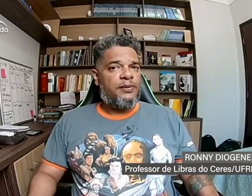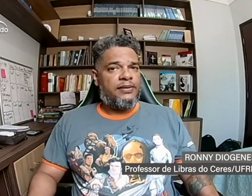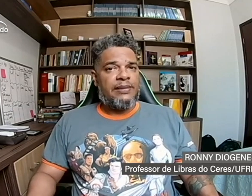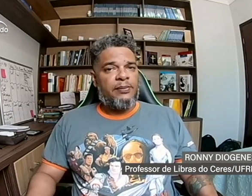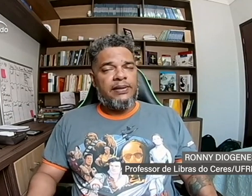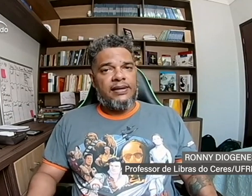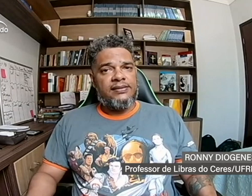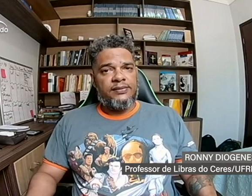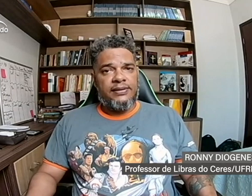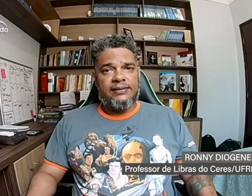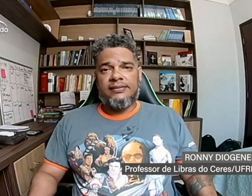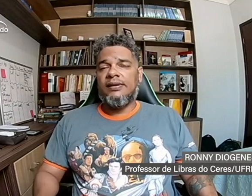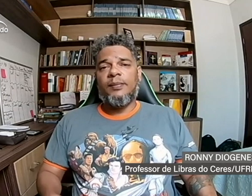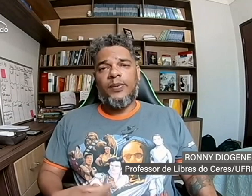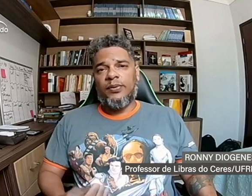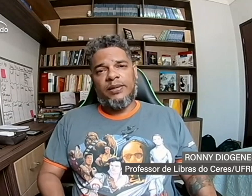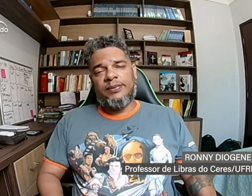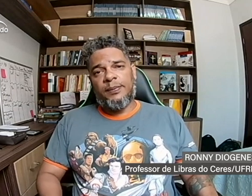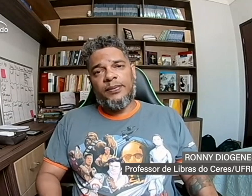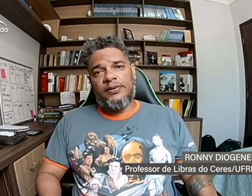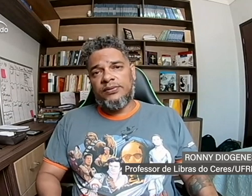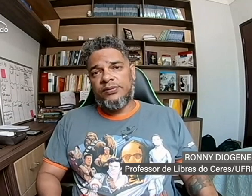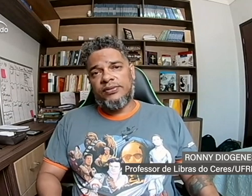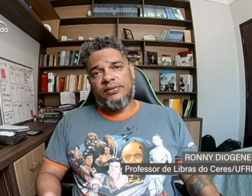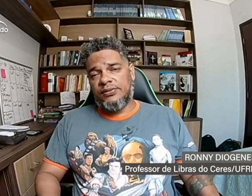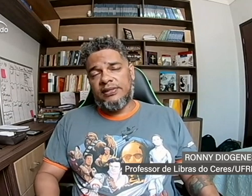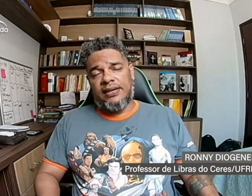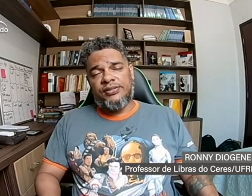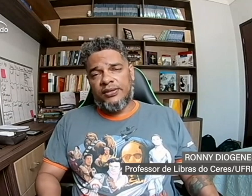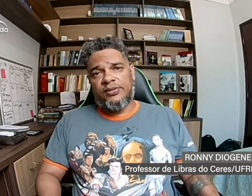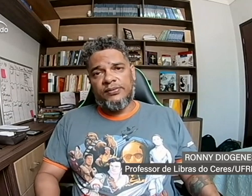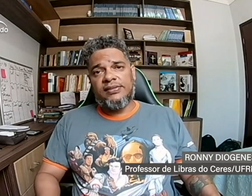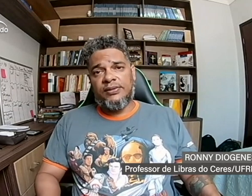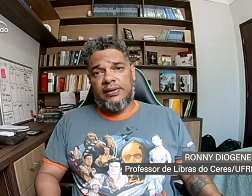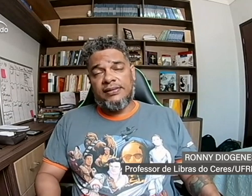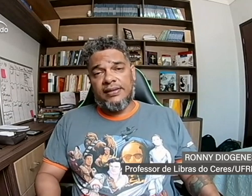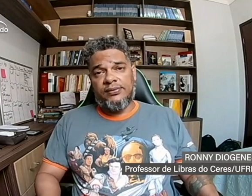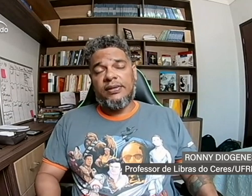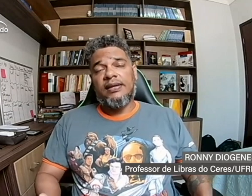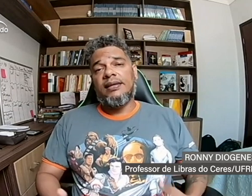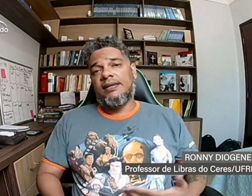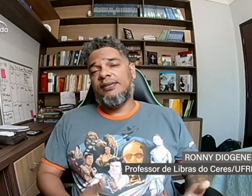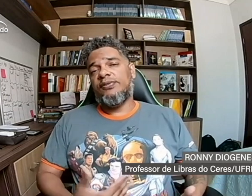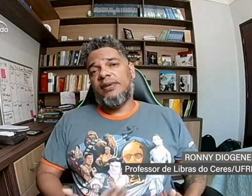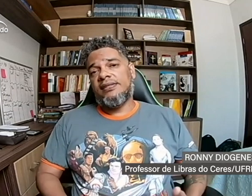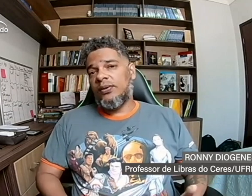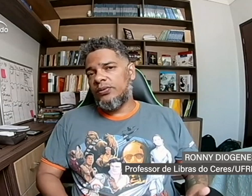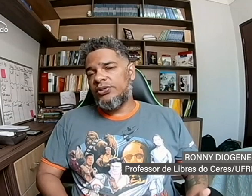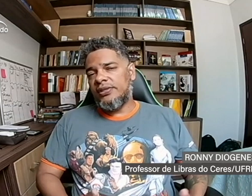momento da publicação deles, pouco tempo depois, os sinais já estão desatualizados, devido a essa constante